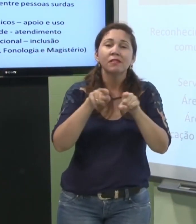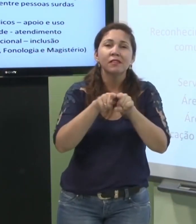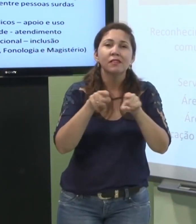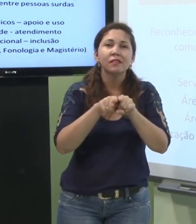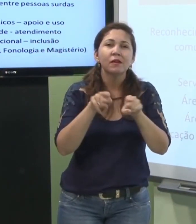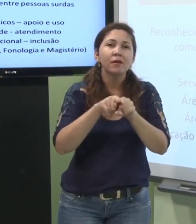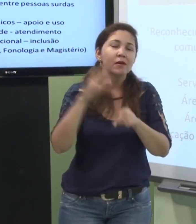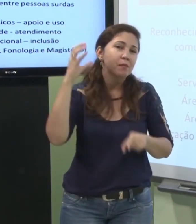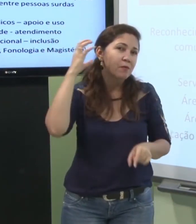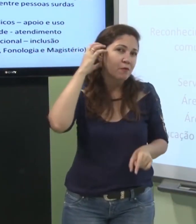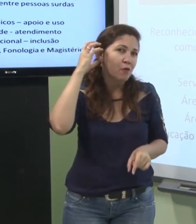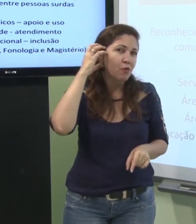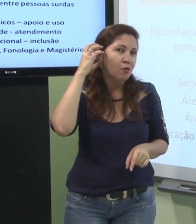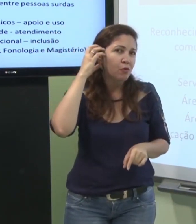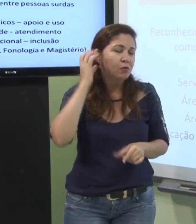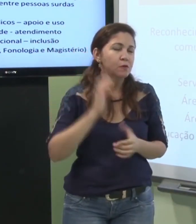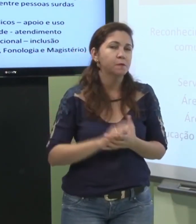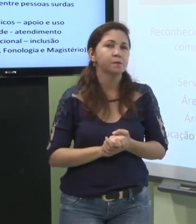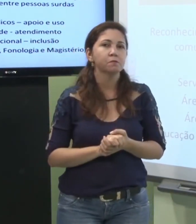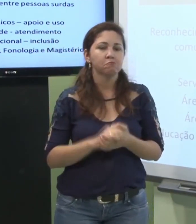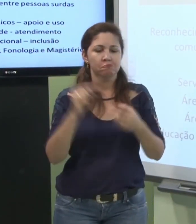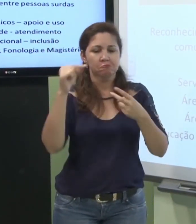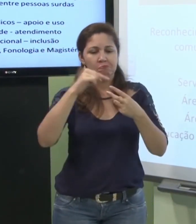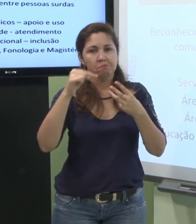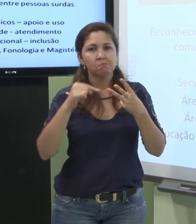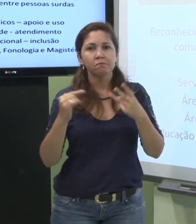são esses cursos que são mais importantes